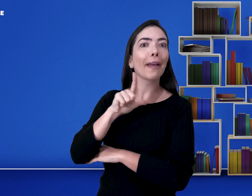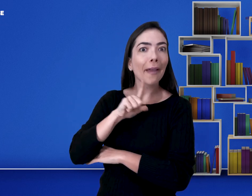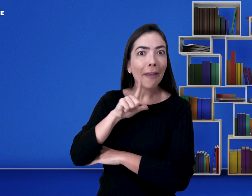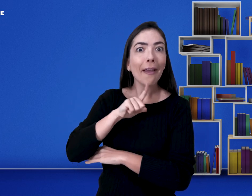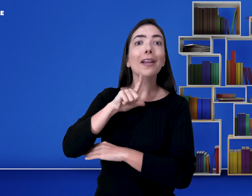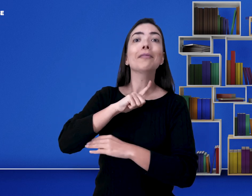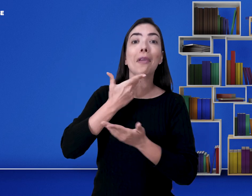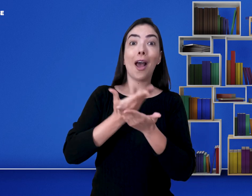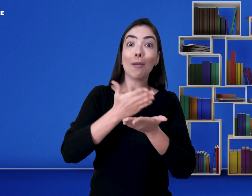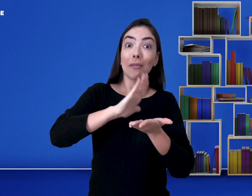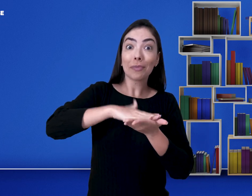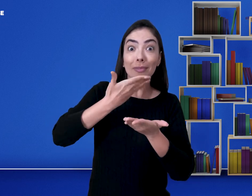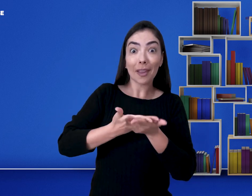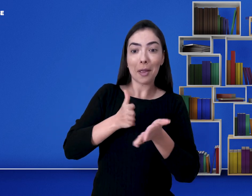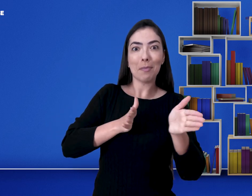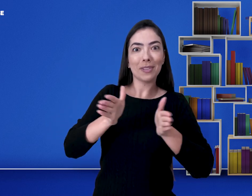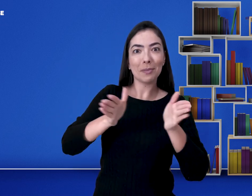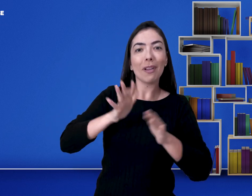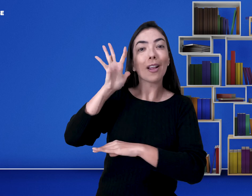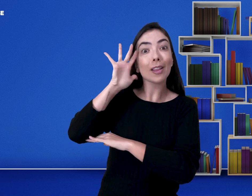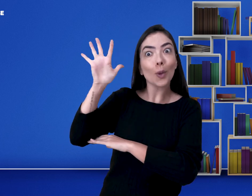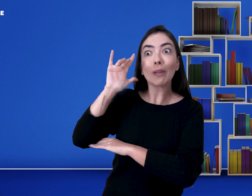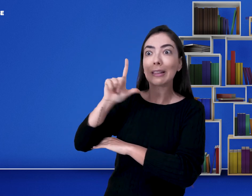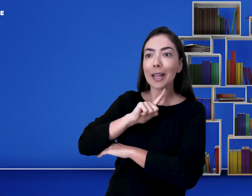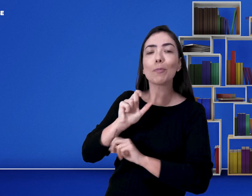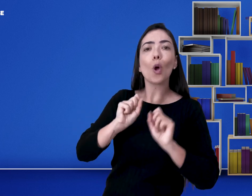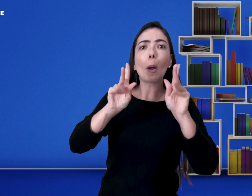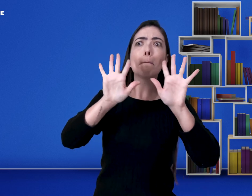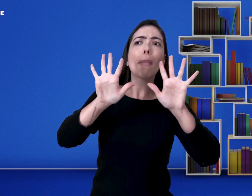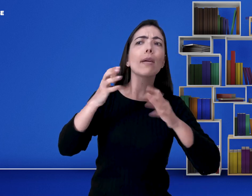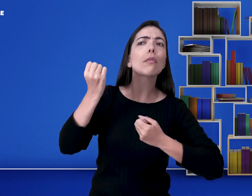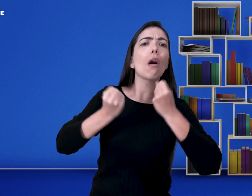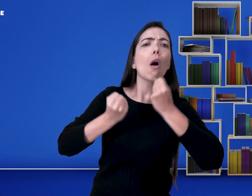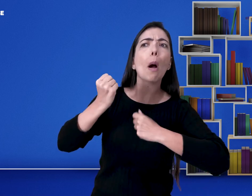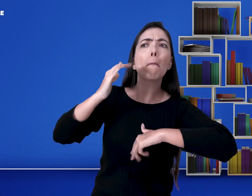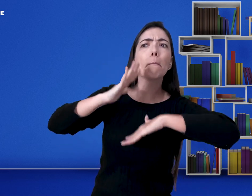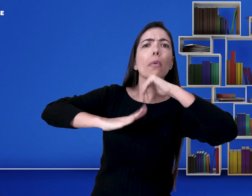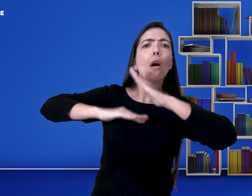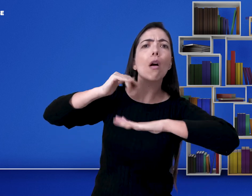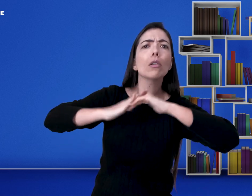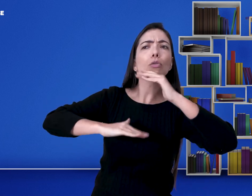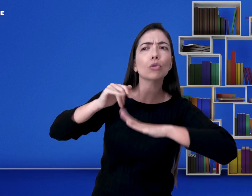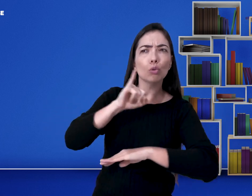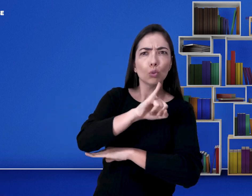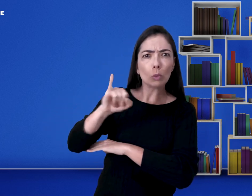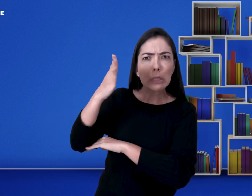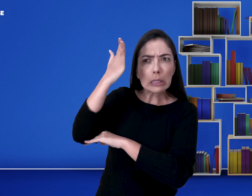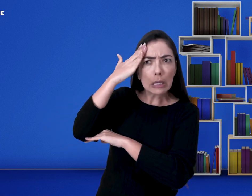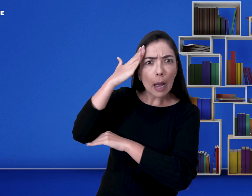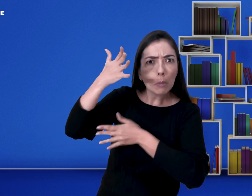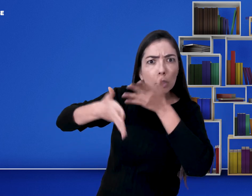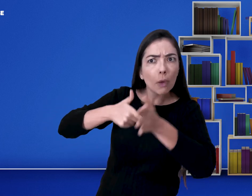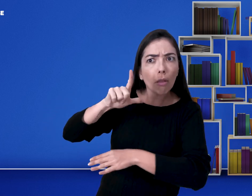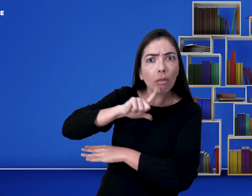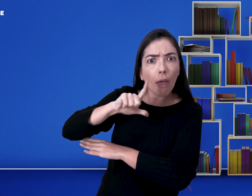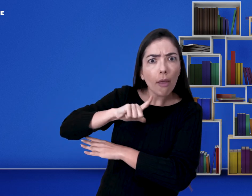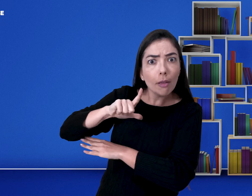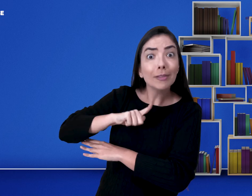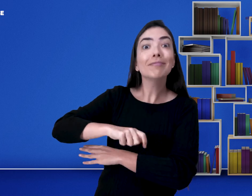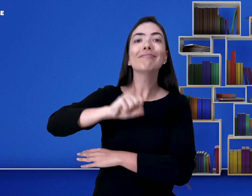aí então eu encontrei o lugar, perguntei se havia intérprete, se o instrutor sabia, e eles me responderam que sim. Que ele sabia